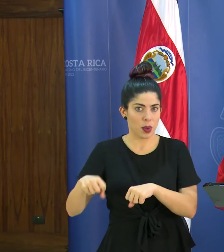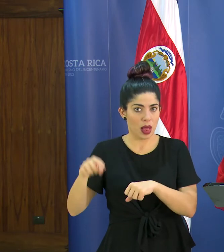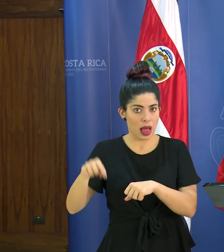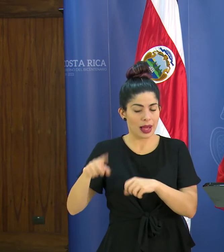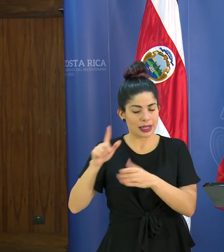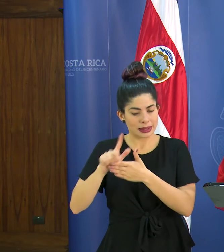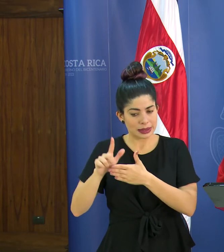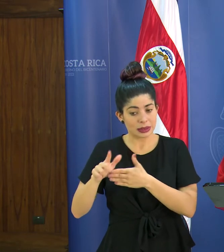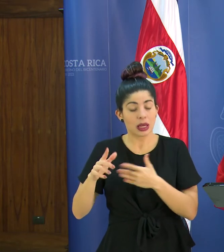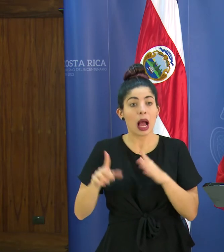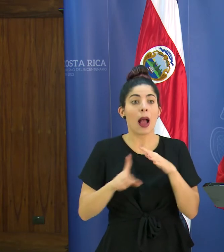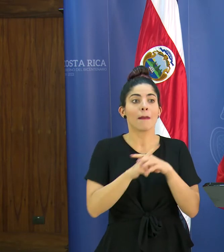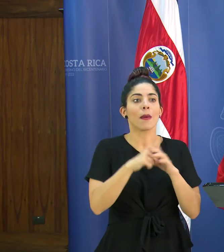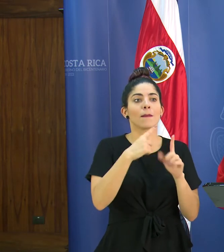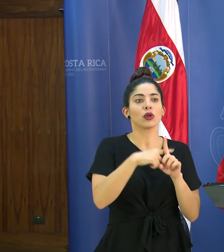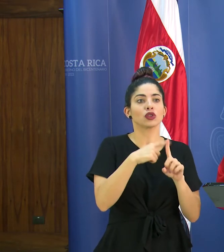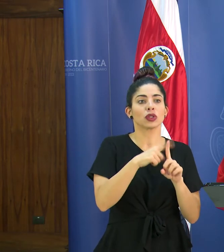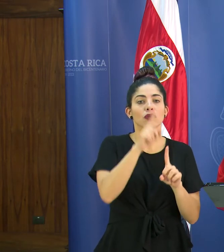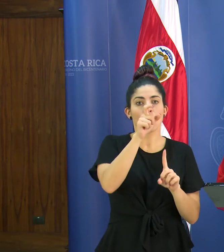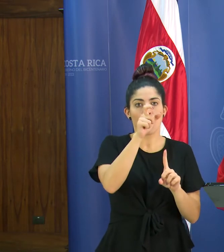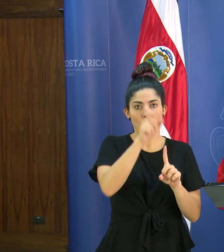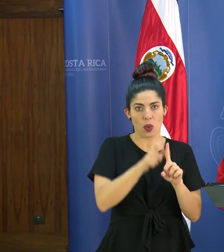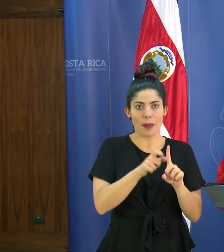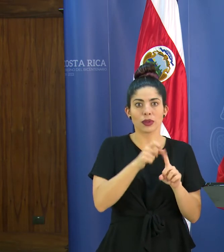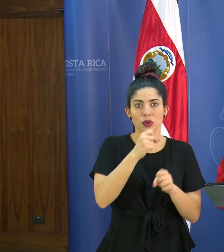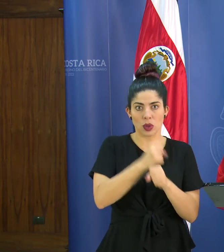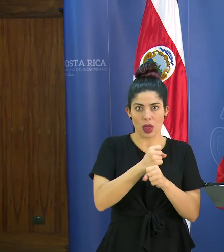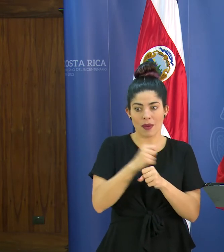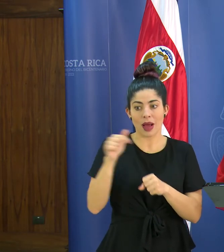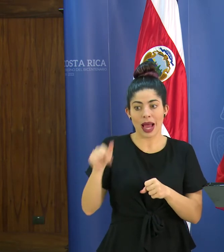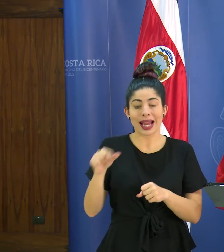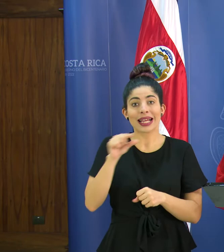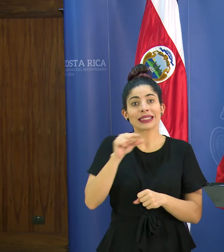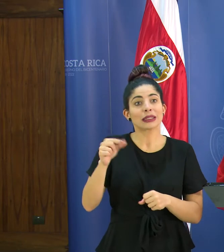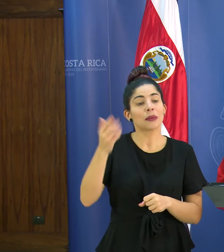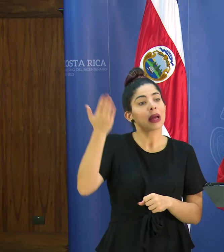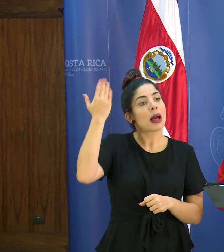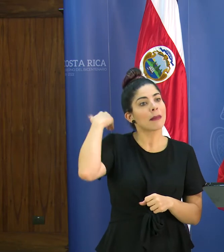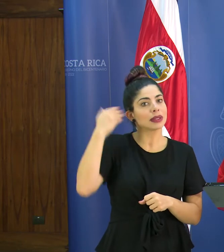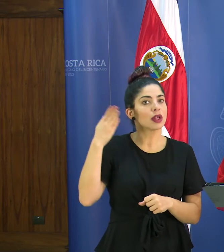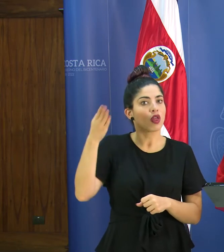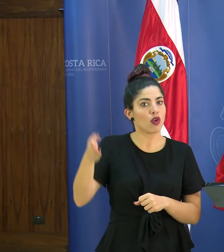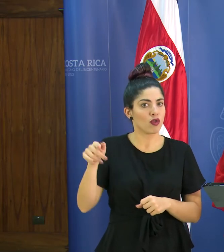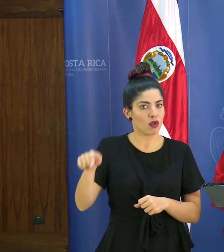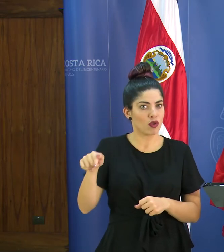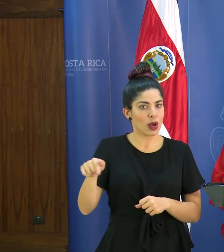dio positivo una funcionaria del centro educativo que estuvo la semana pasada ahí